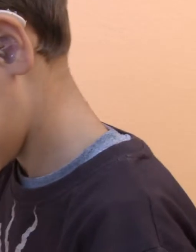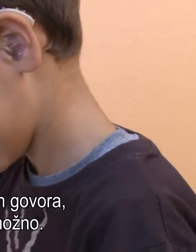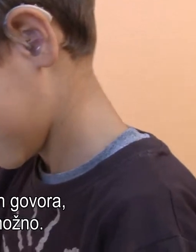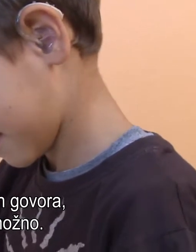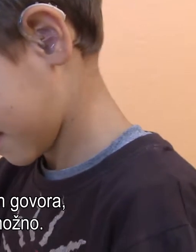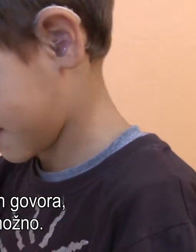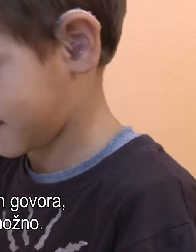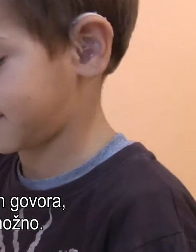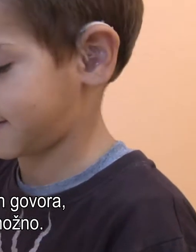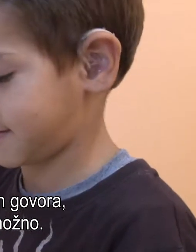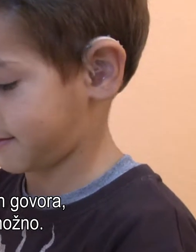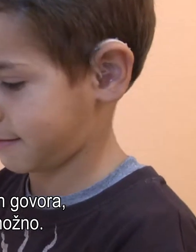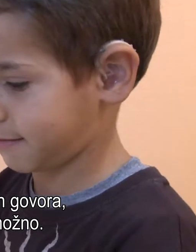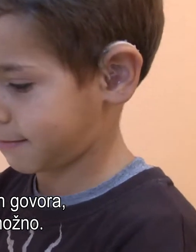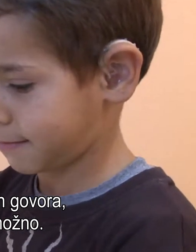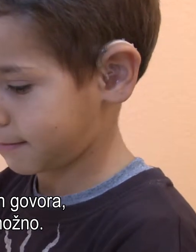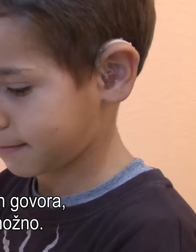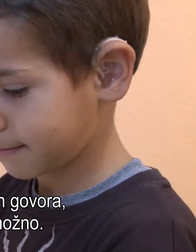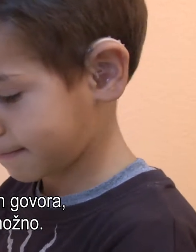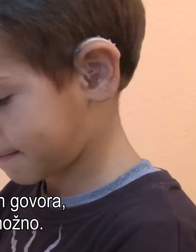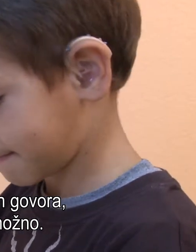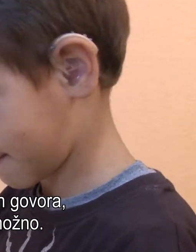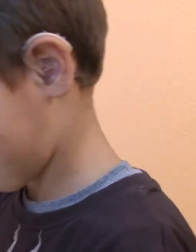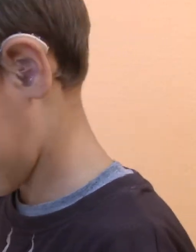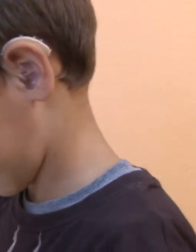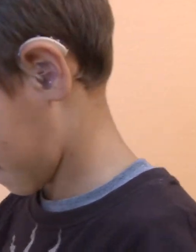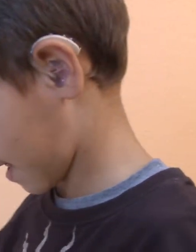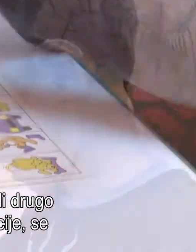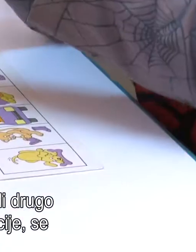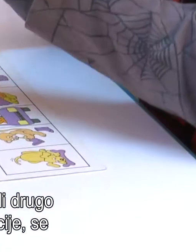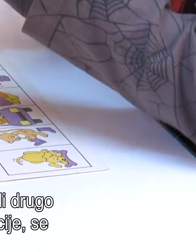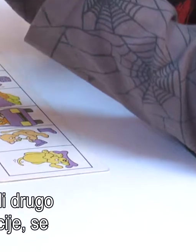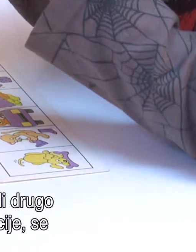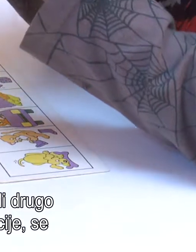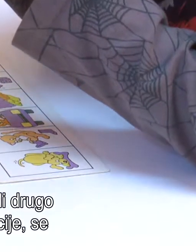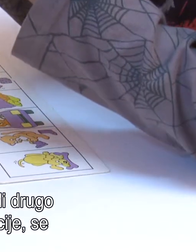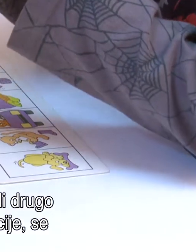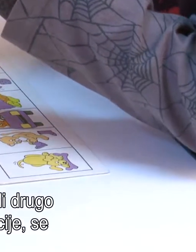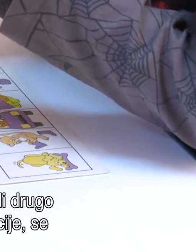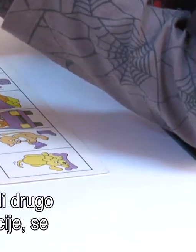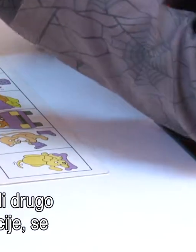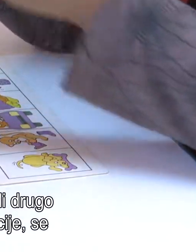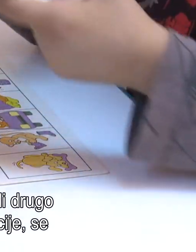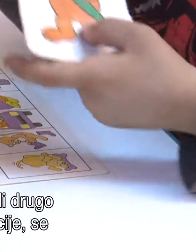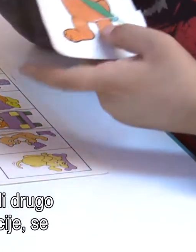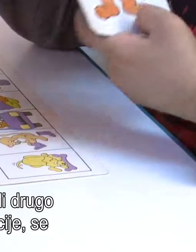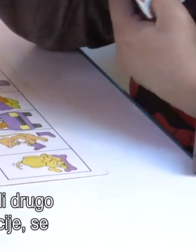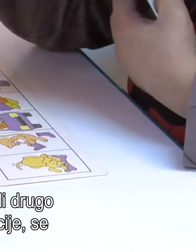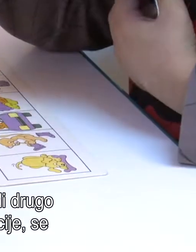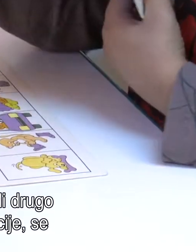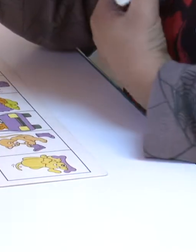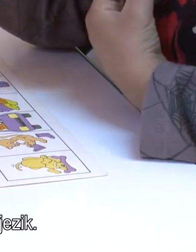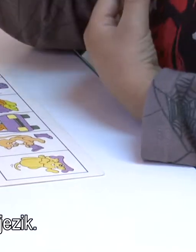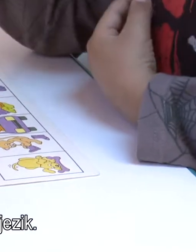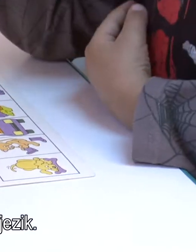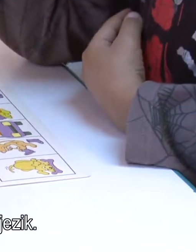jaz zagovarjam o razvoj poslušanja in govora, kadarkoli je to možno. Dopuščam pa drugo obliko komunikacije,